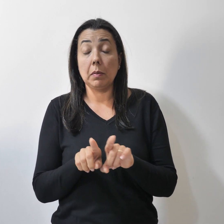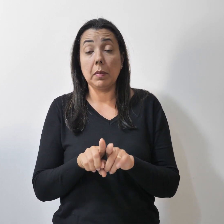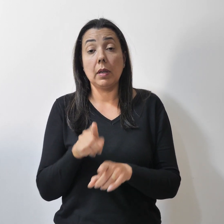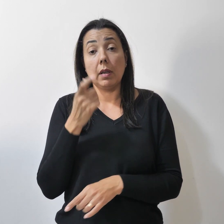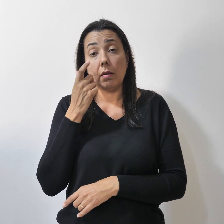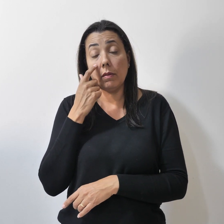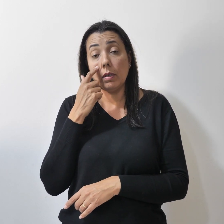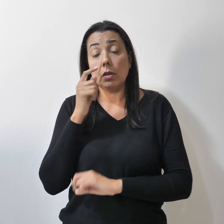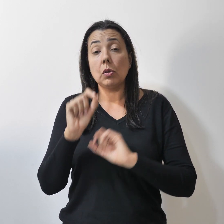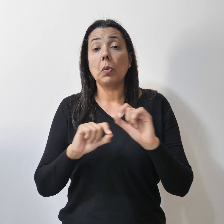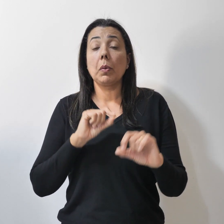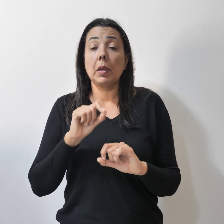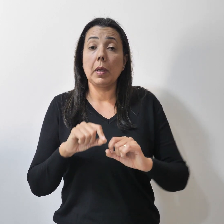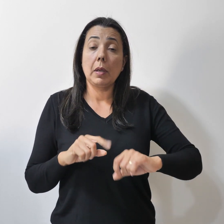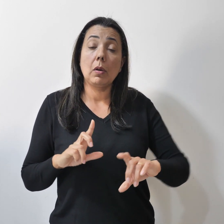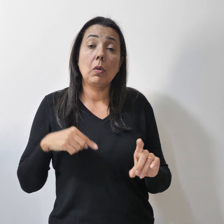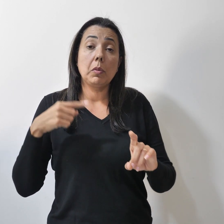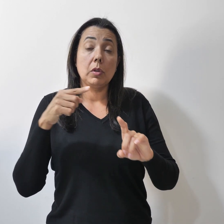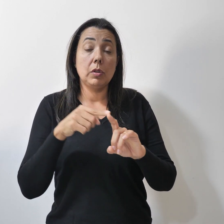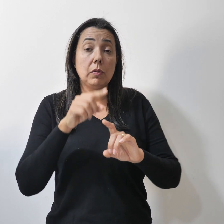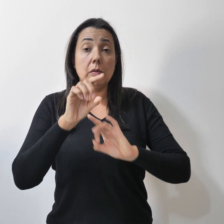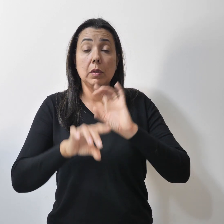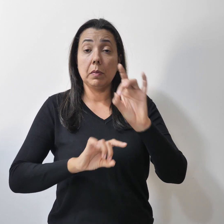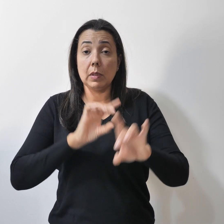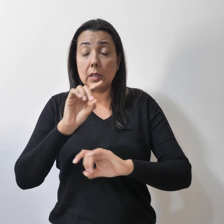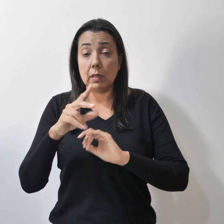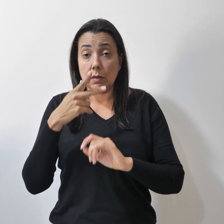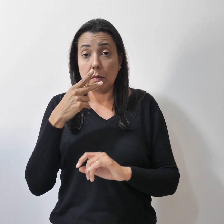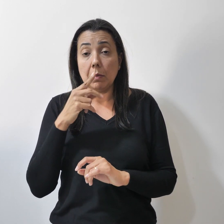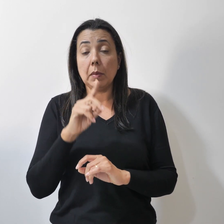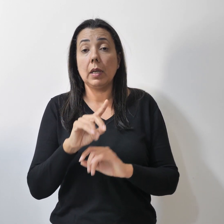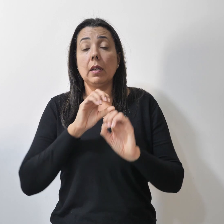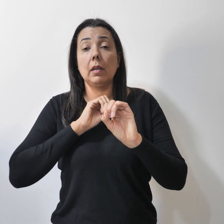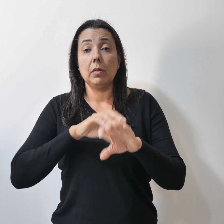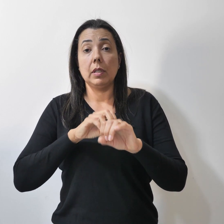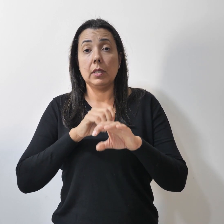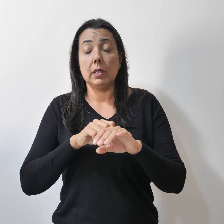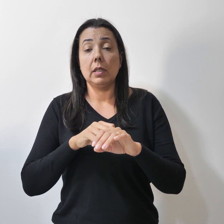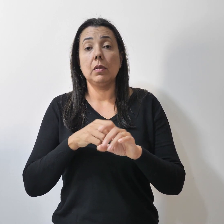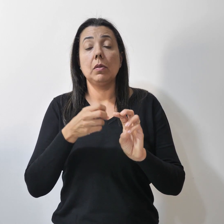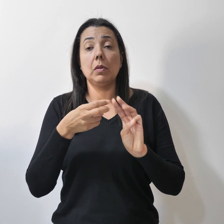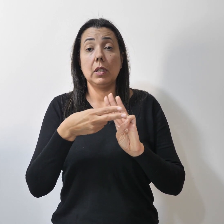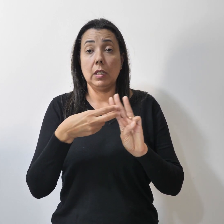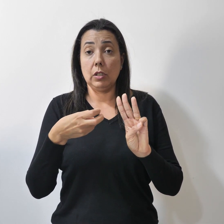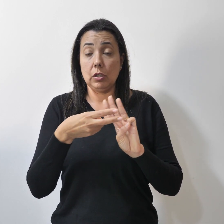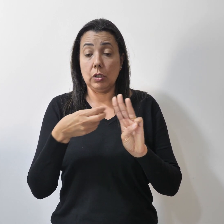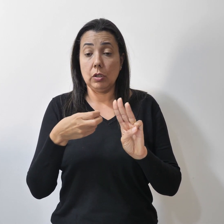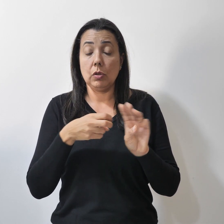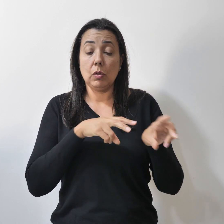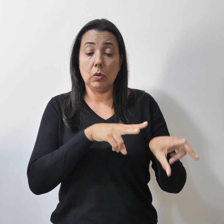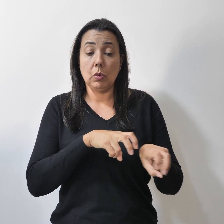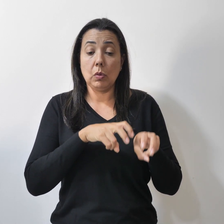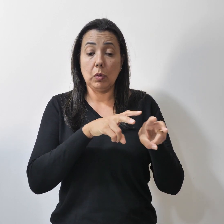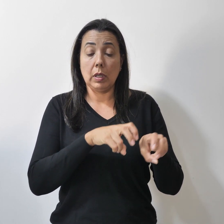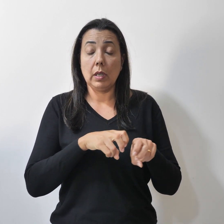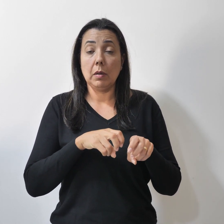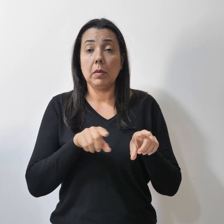ainda metas específicas para a educação indígena do campo e quilombola